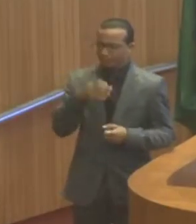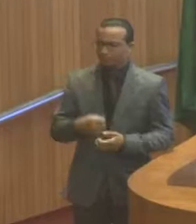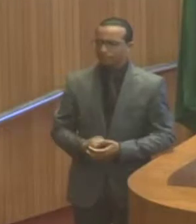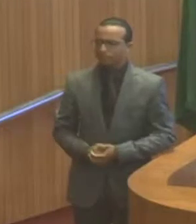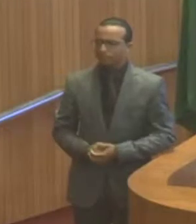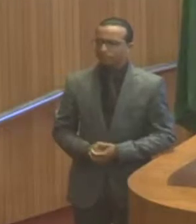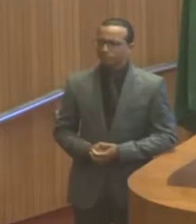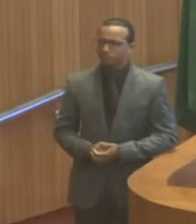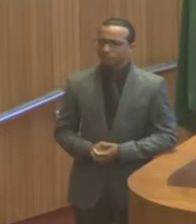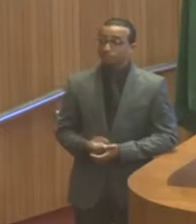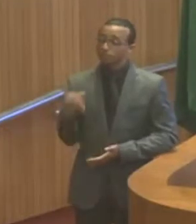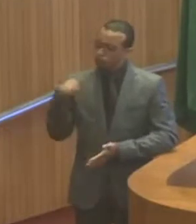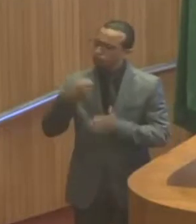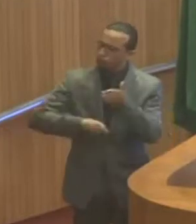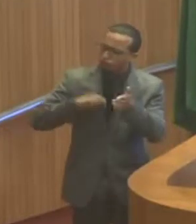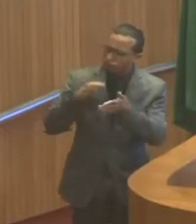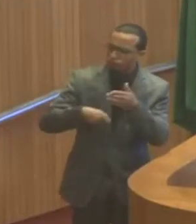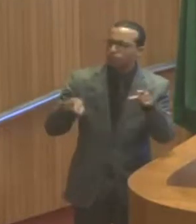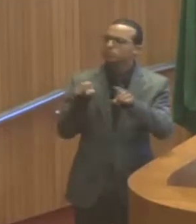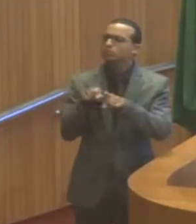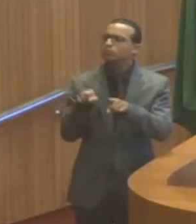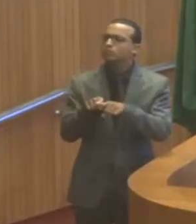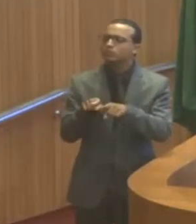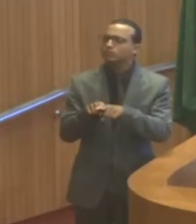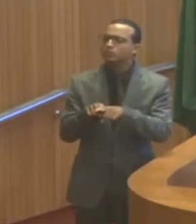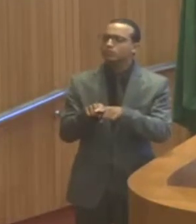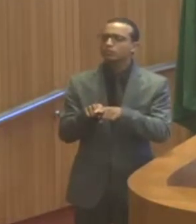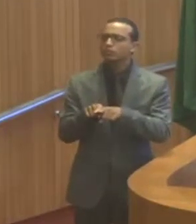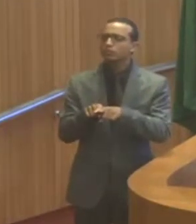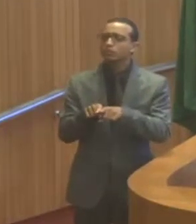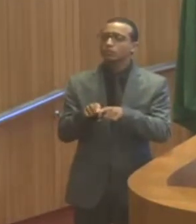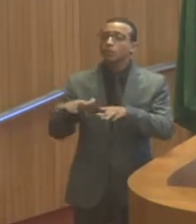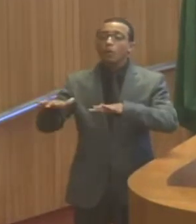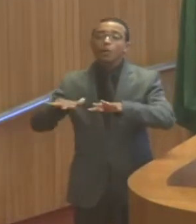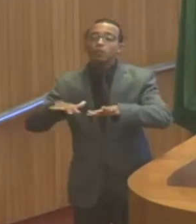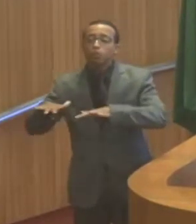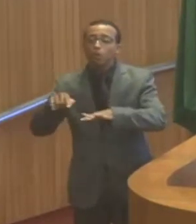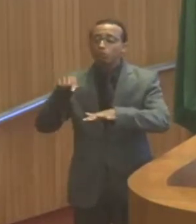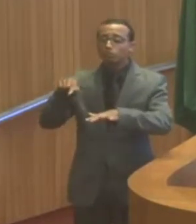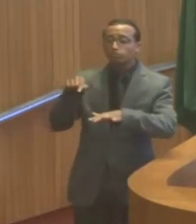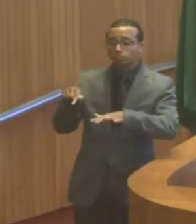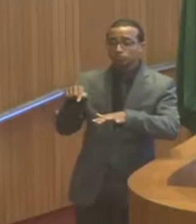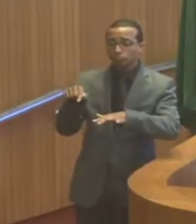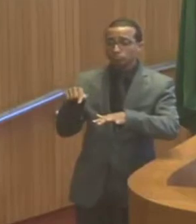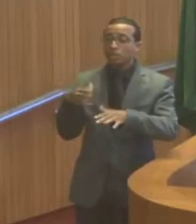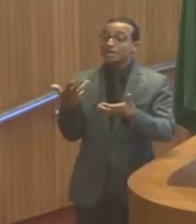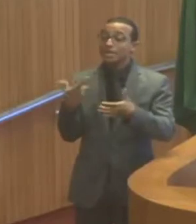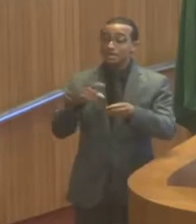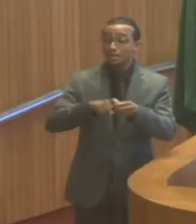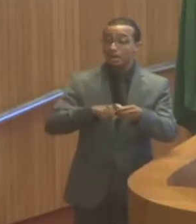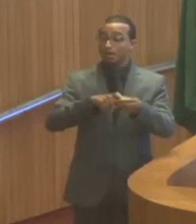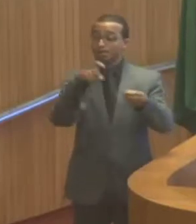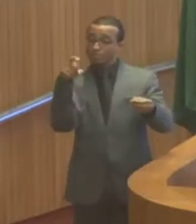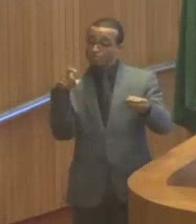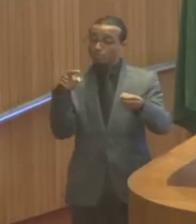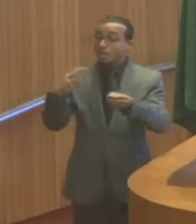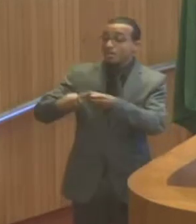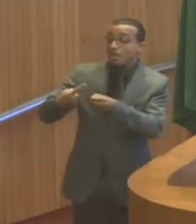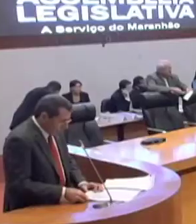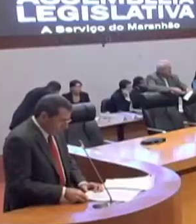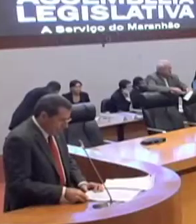Defendemos também o movimento pro-emancipacionista no Estado do Maranhão.